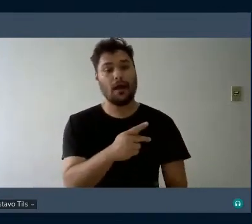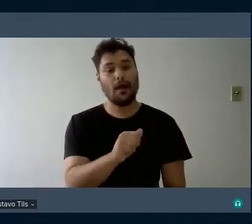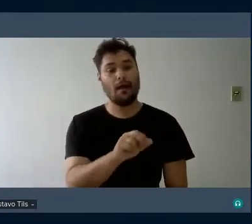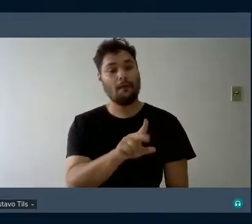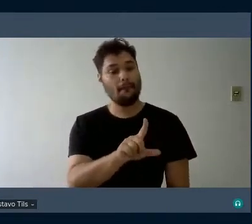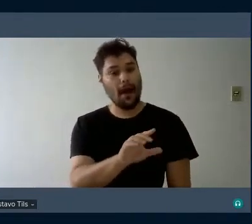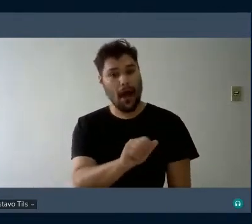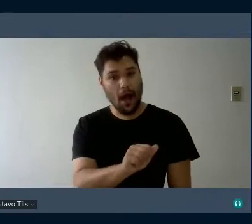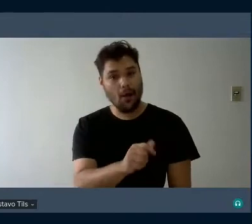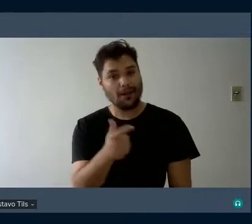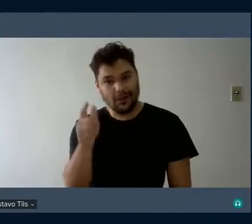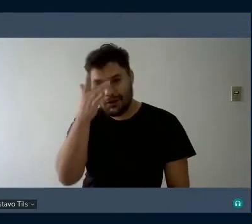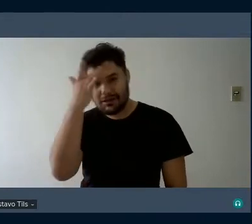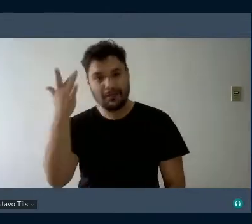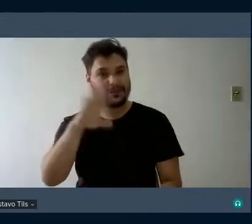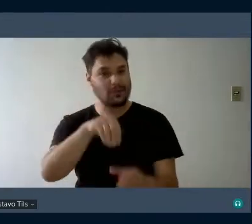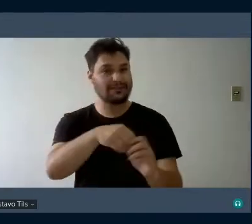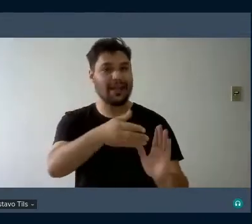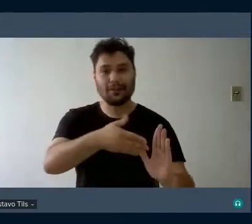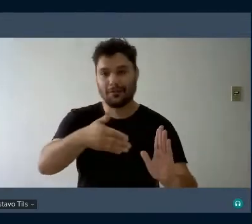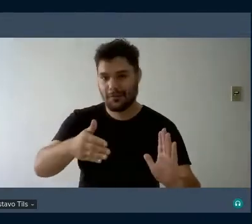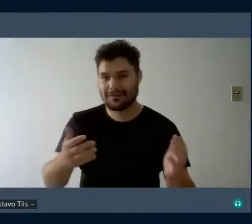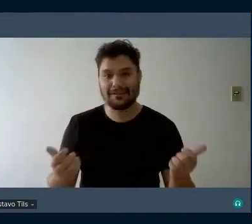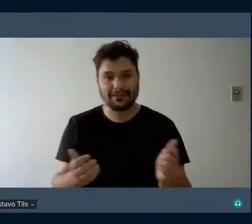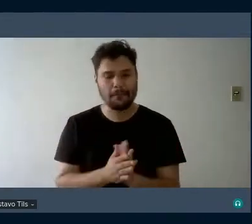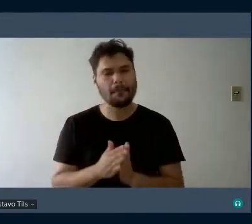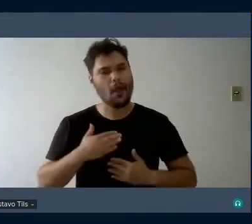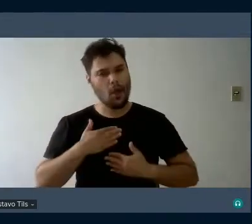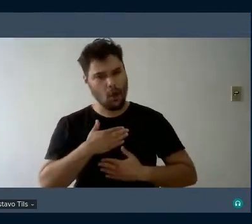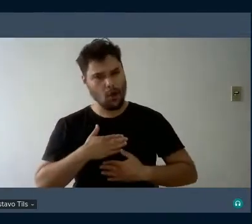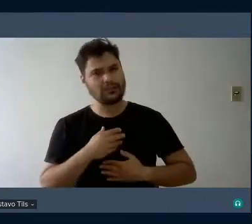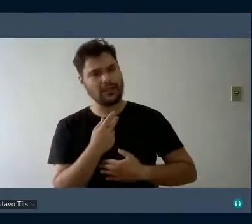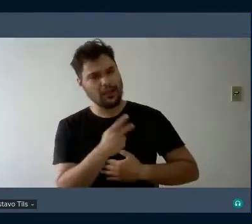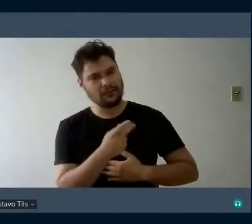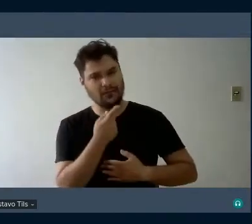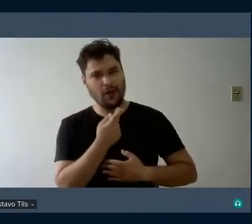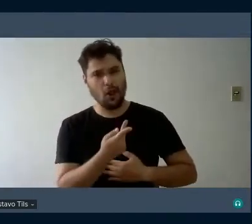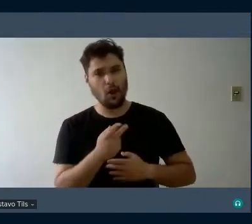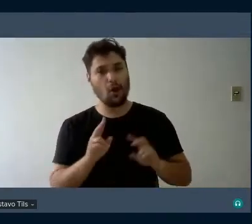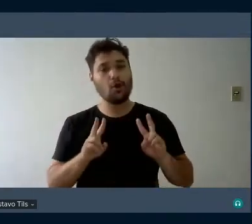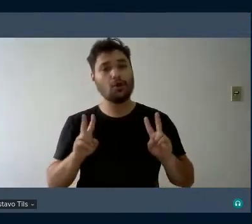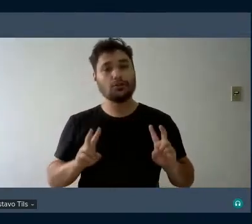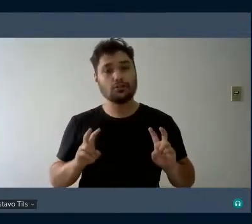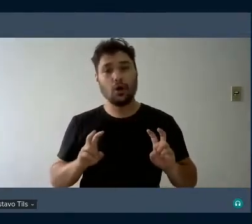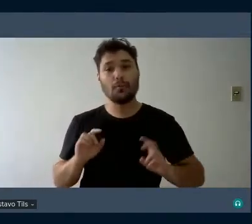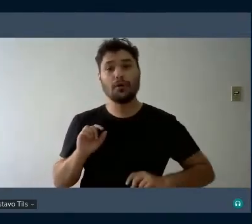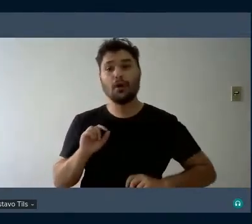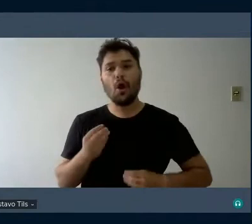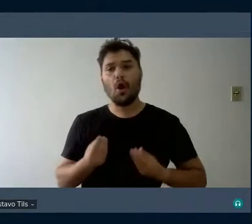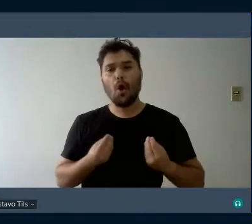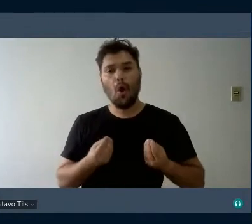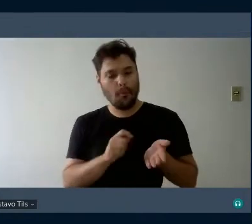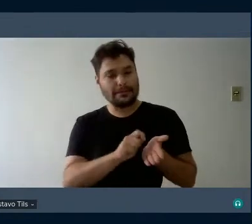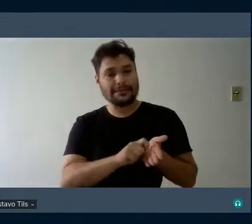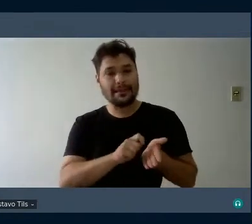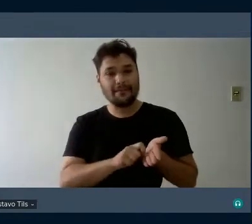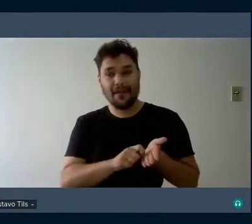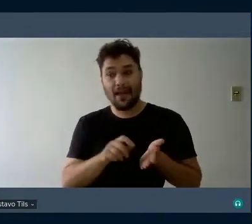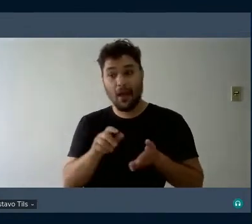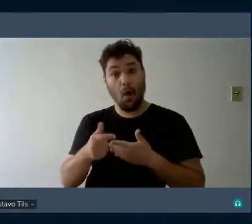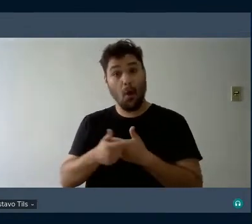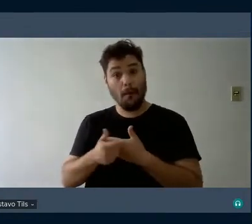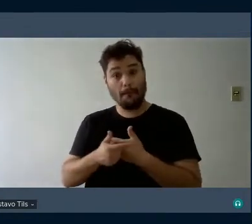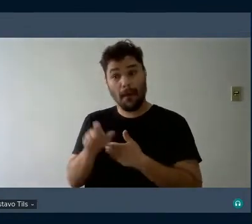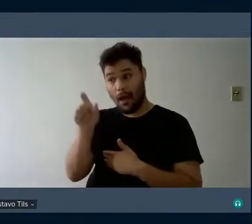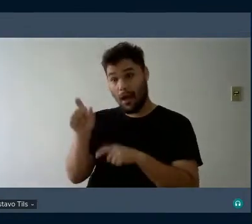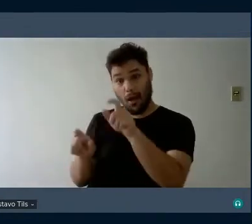processo e eu gostei sobre a delicadeza que você falou agora do de como pontuar as professoras né porque às vezes